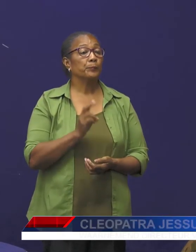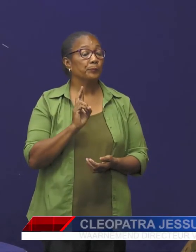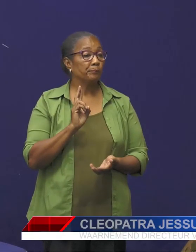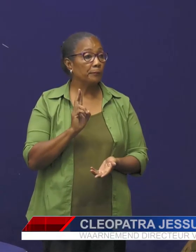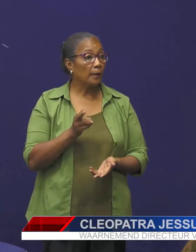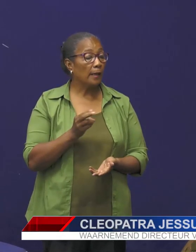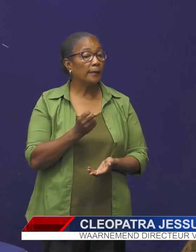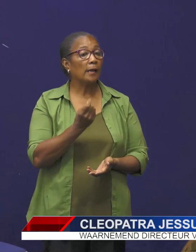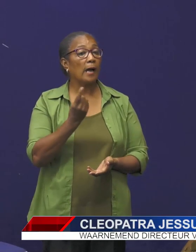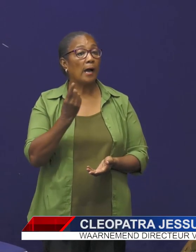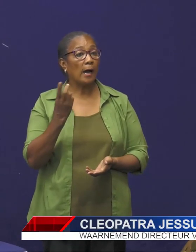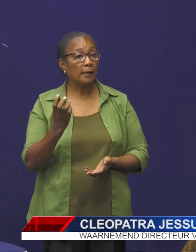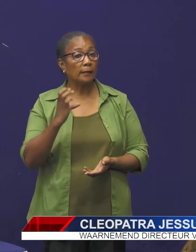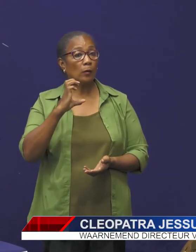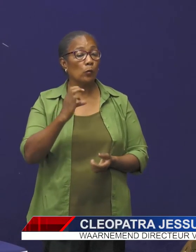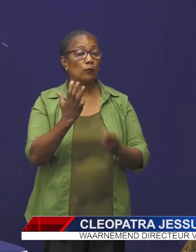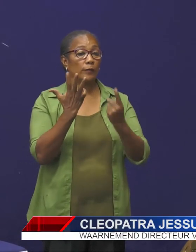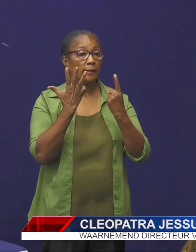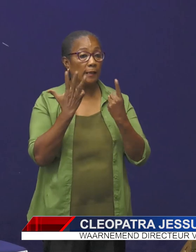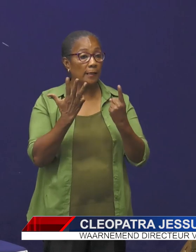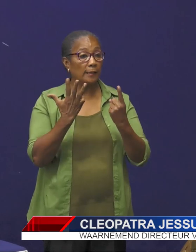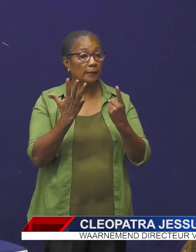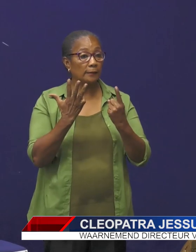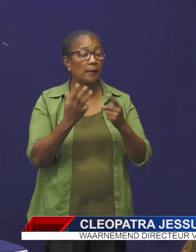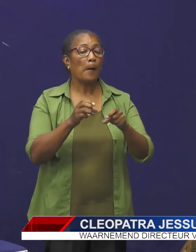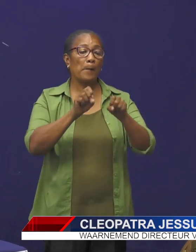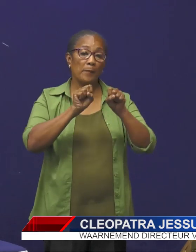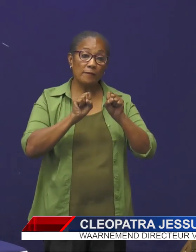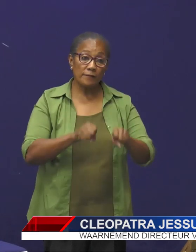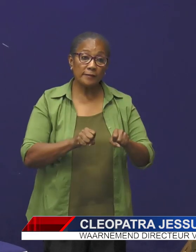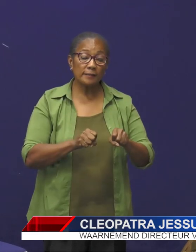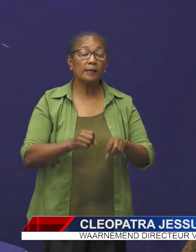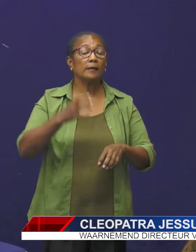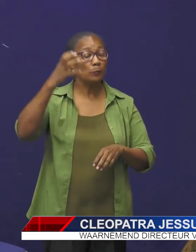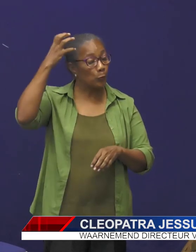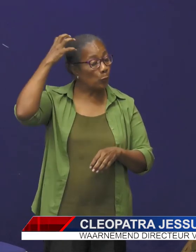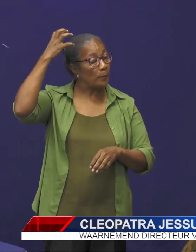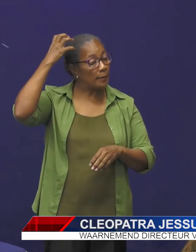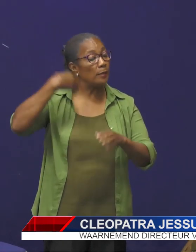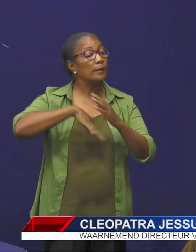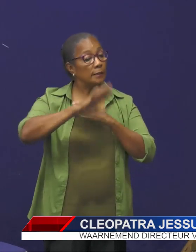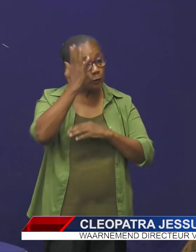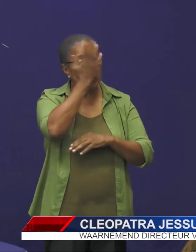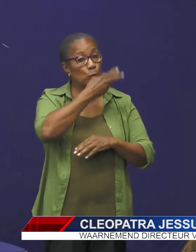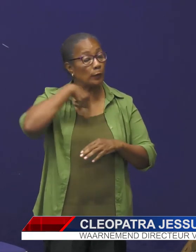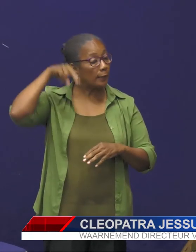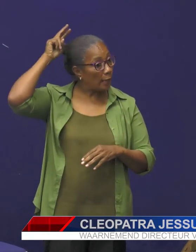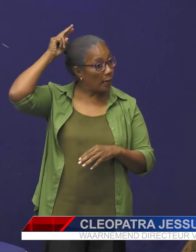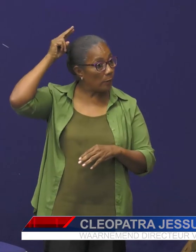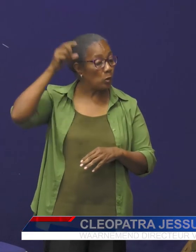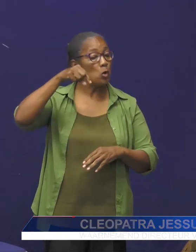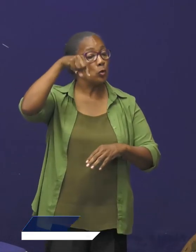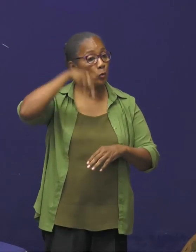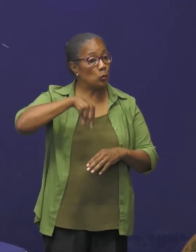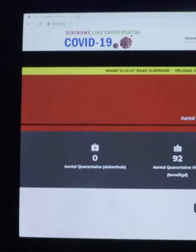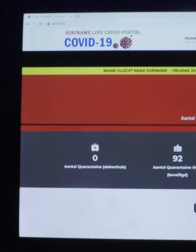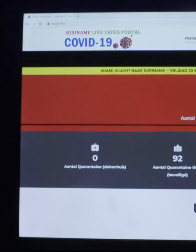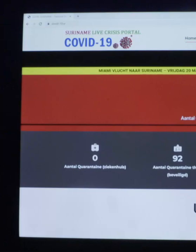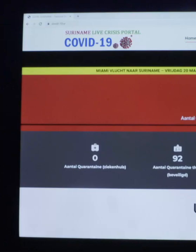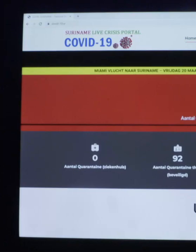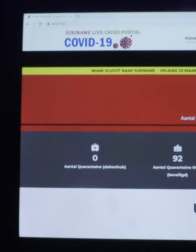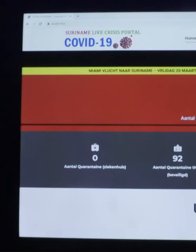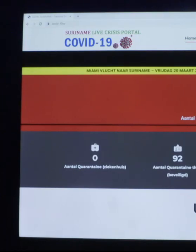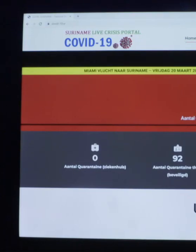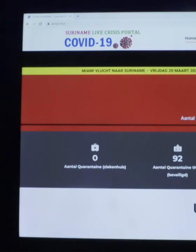aantal COVID-19 bevestigde gevallen in Suriname staat nu op vier.